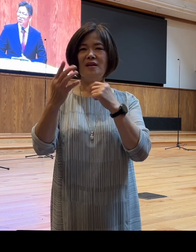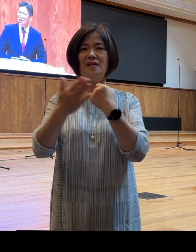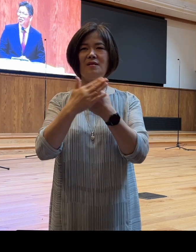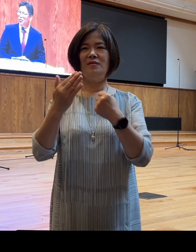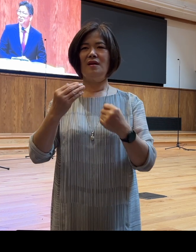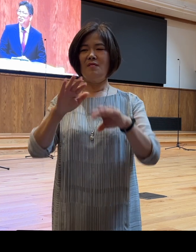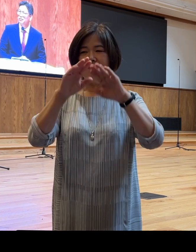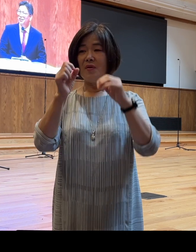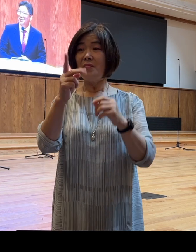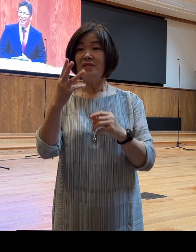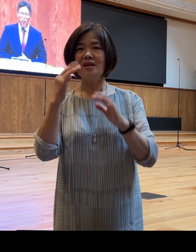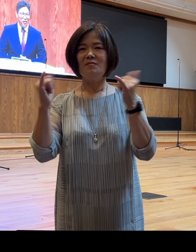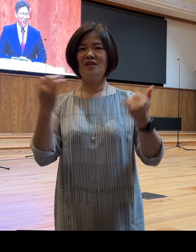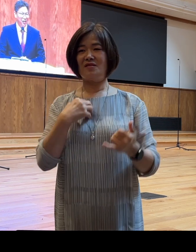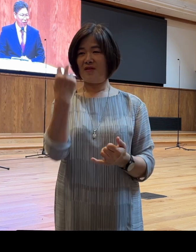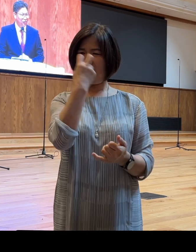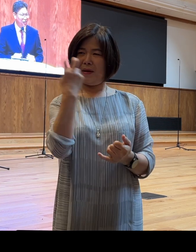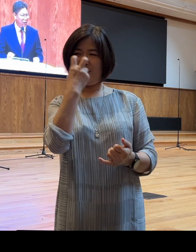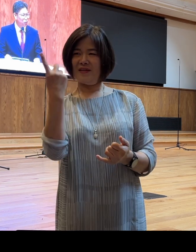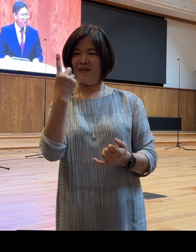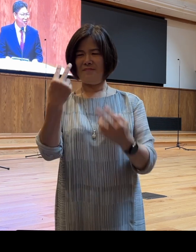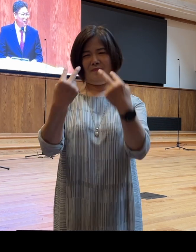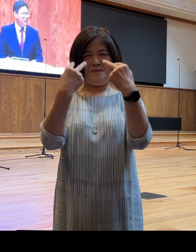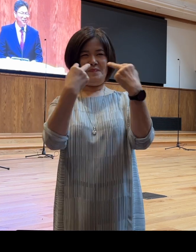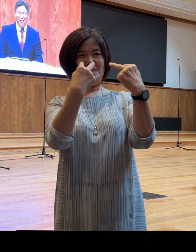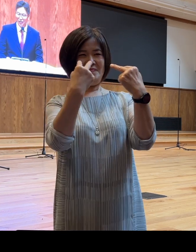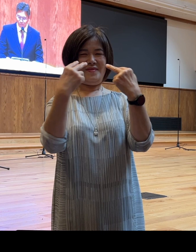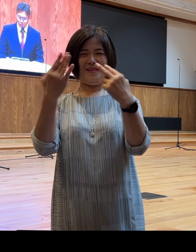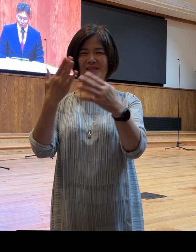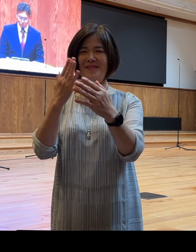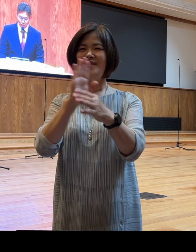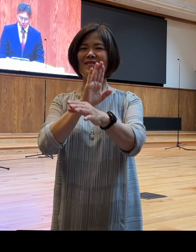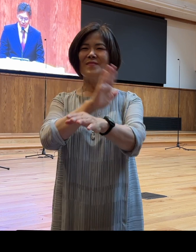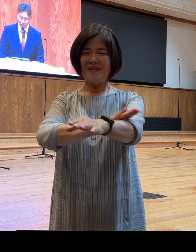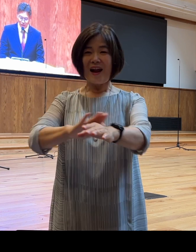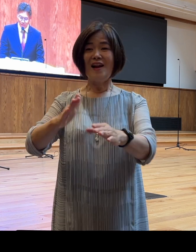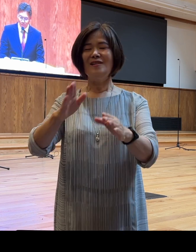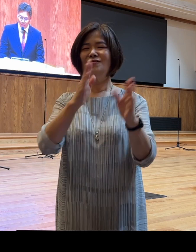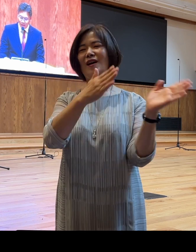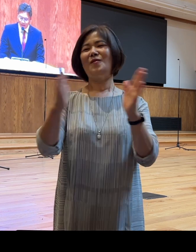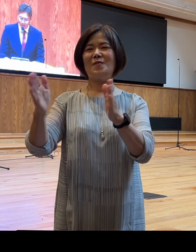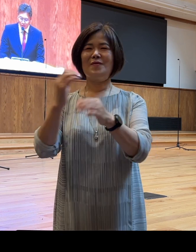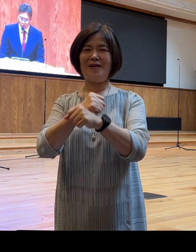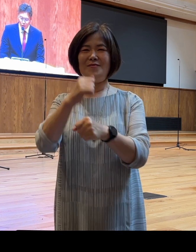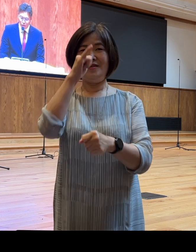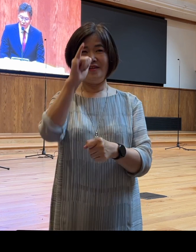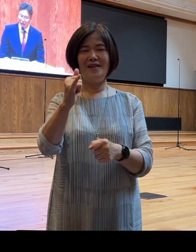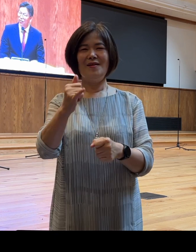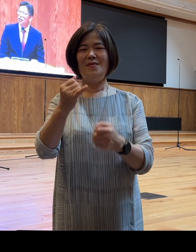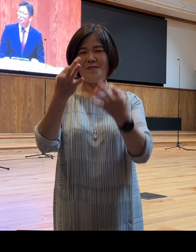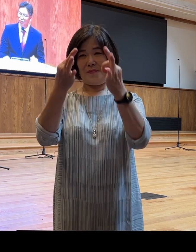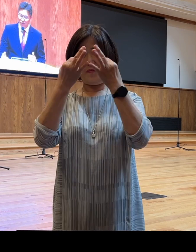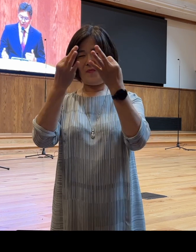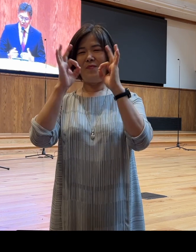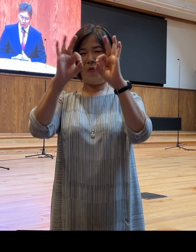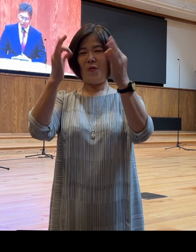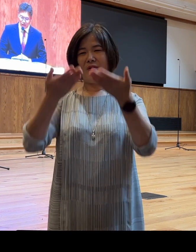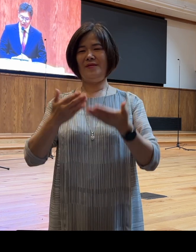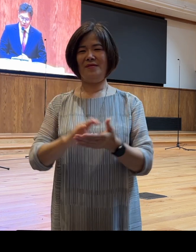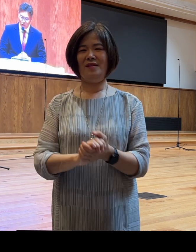되어서 이분이 다이어트를 잘하고 있나 안하나 살피고 있는 것을 보게 됩니다 저녁을 가능하면 6시 전에 먹고